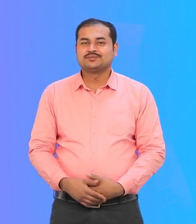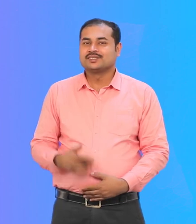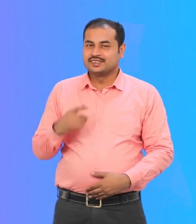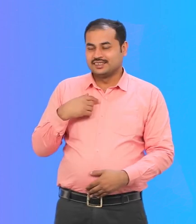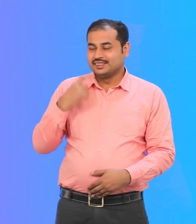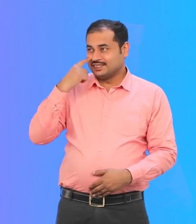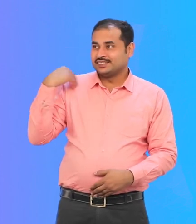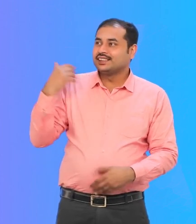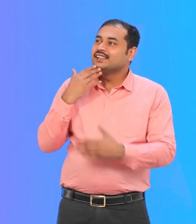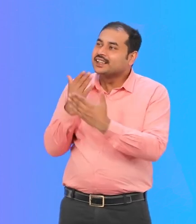धन्यवाद दीदी